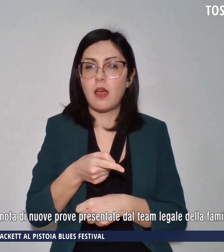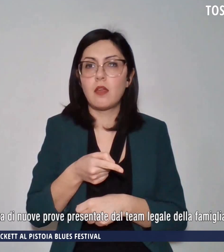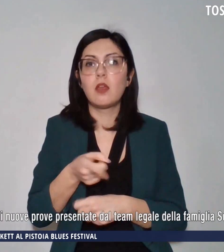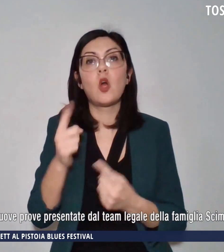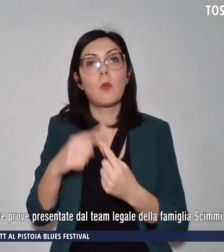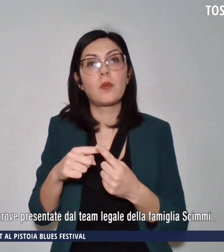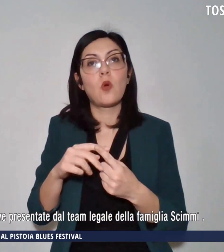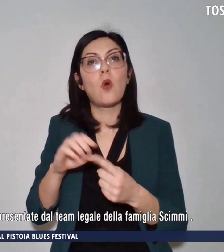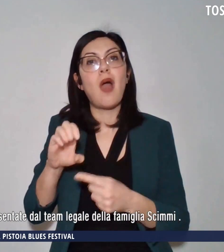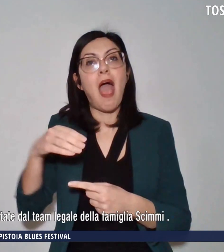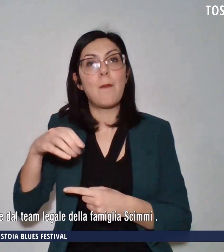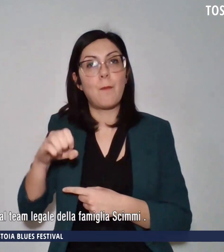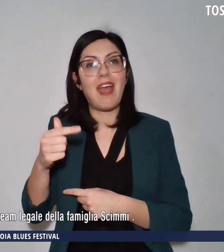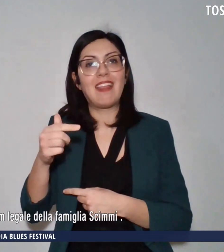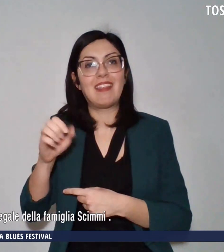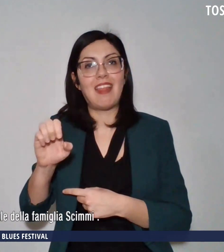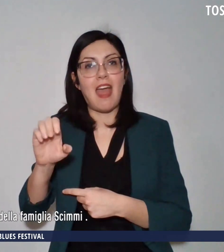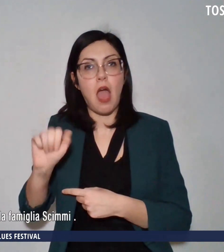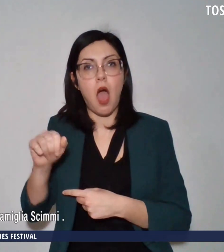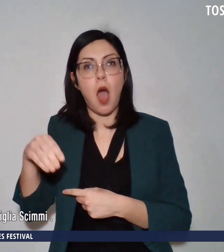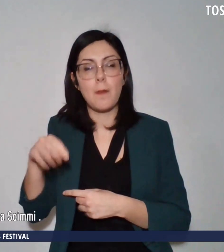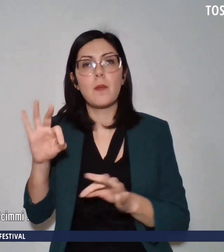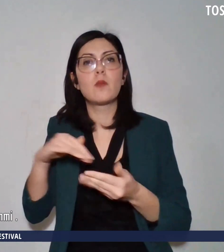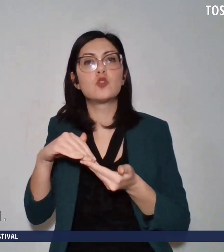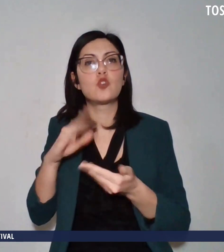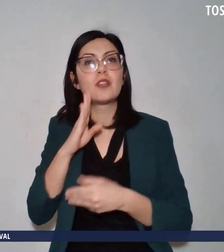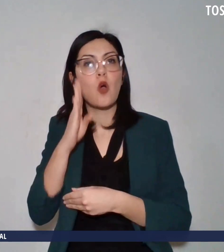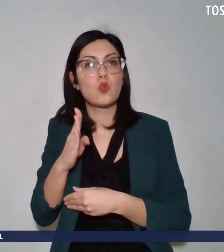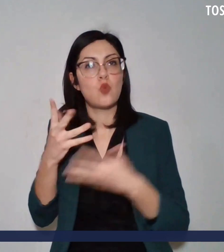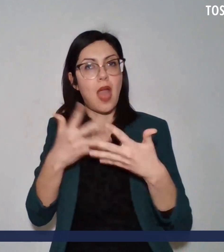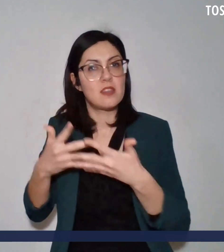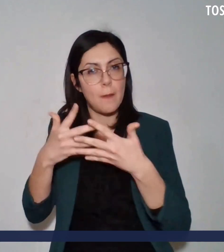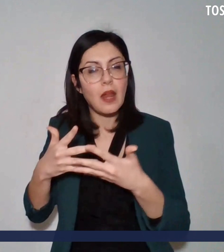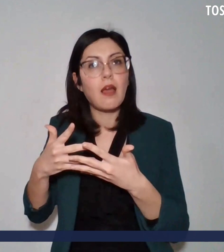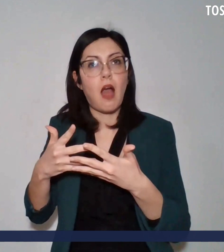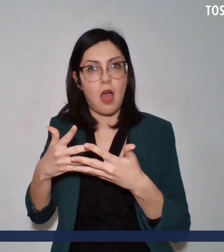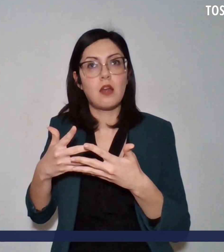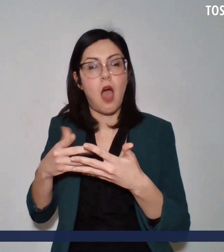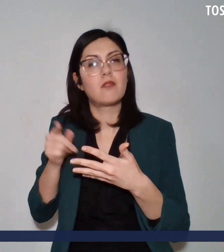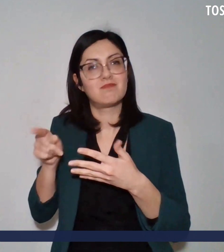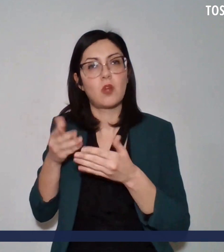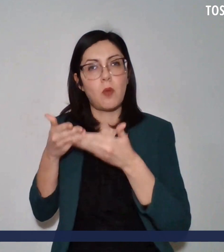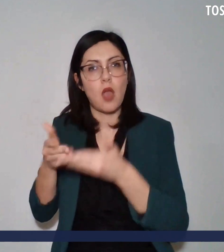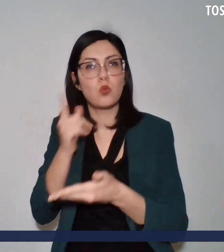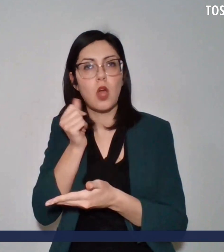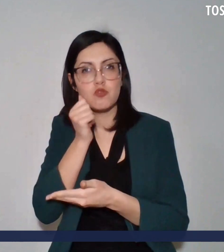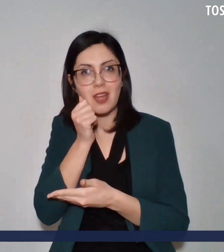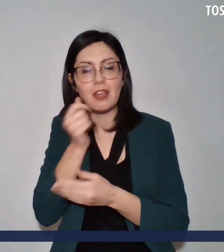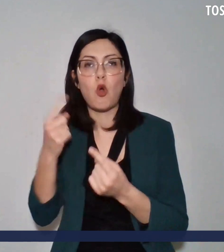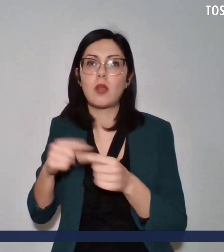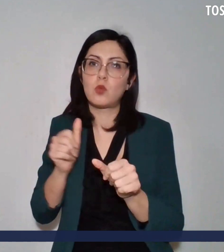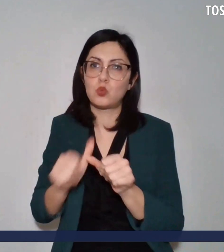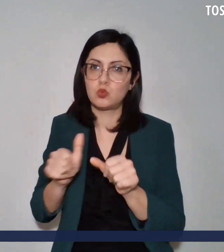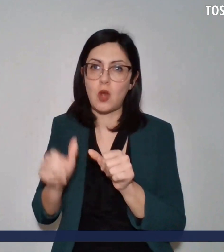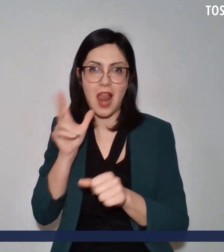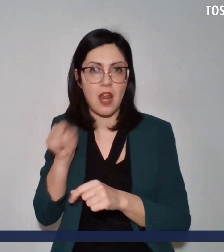-Team, la società di consulenza statunitense, che sta aiutando i genitori e la sorella della ragazza